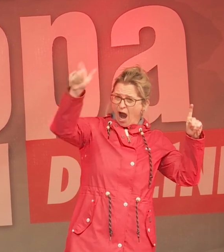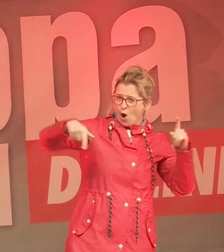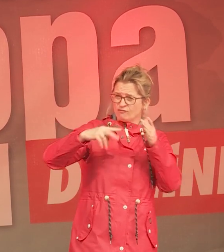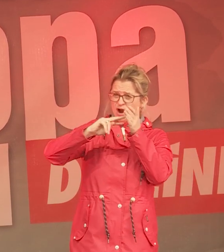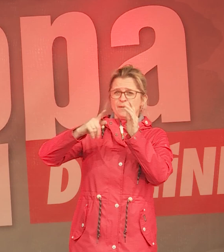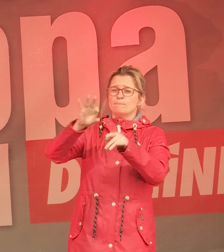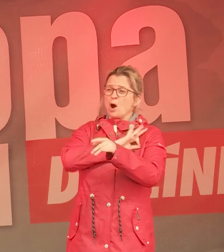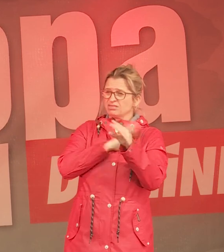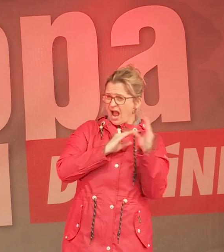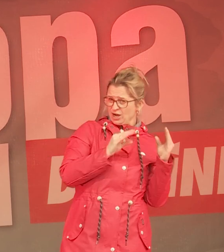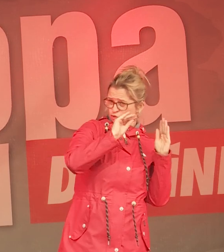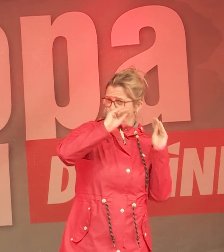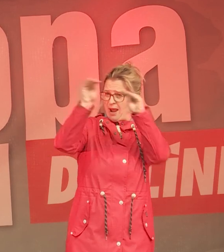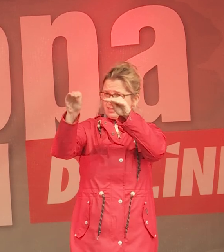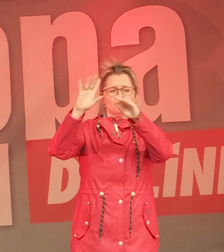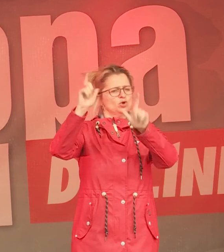Demokratie nicht.